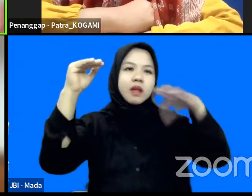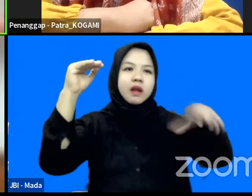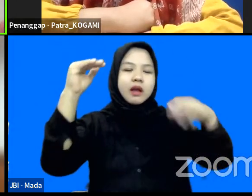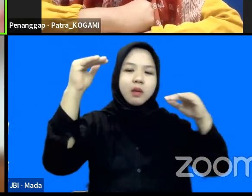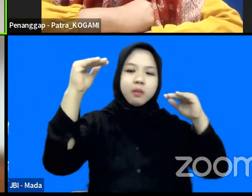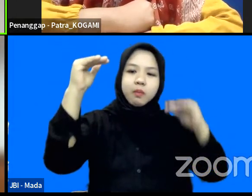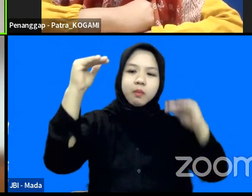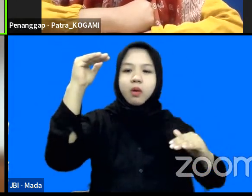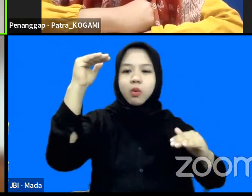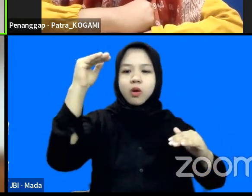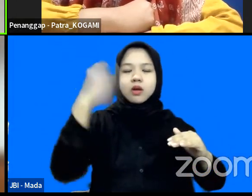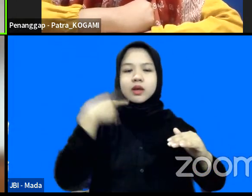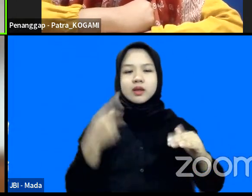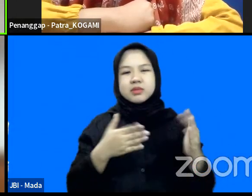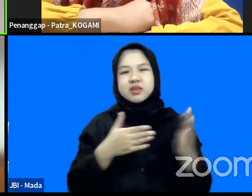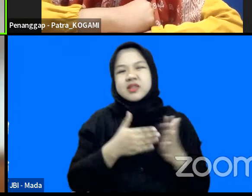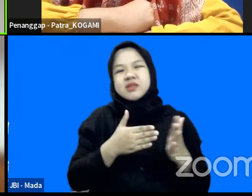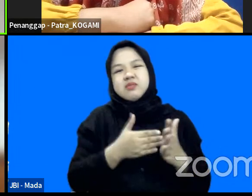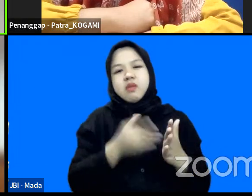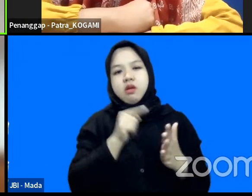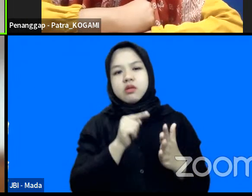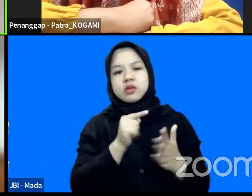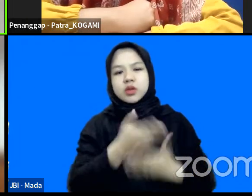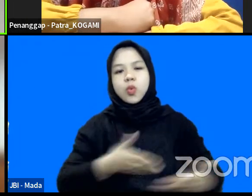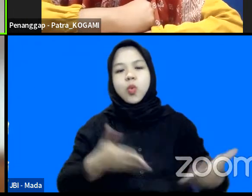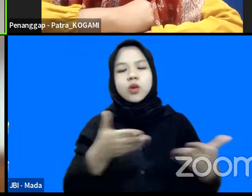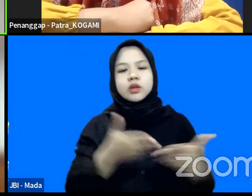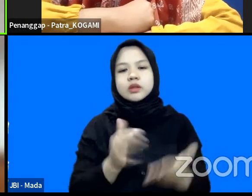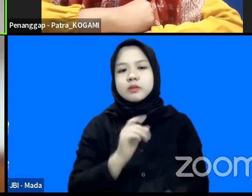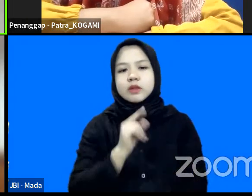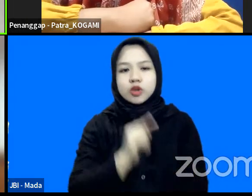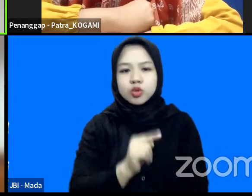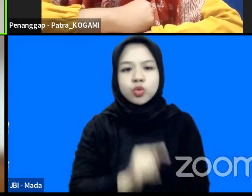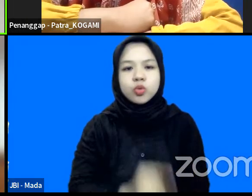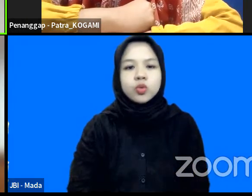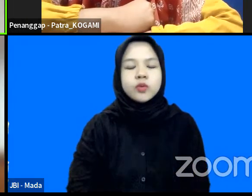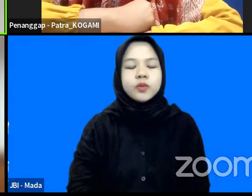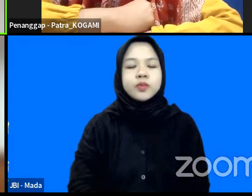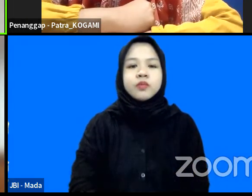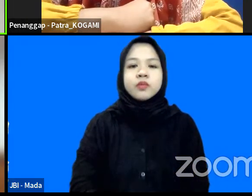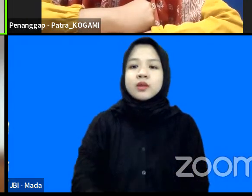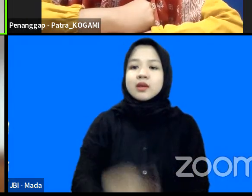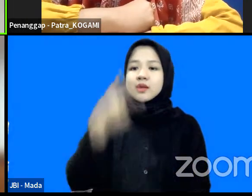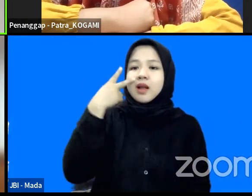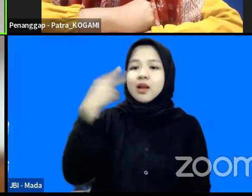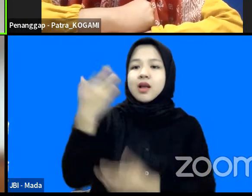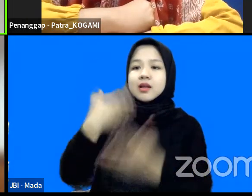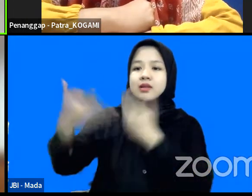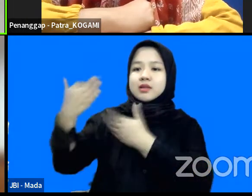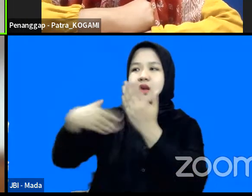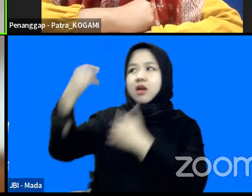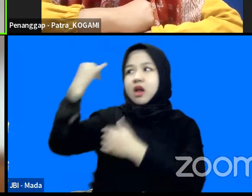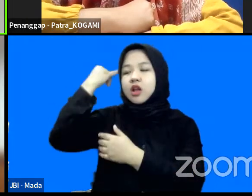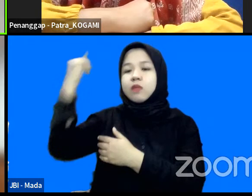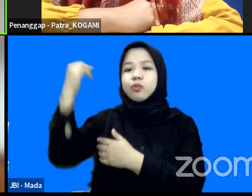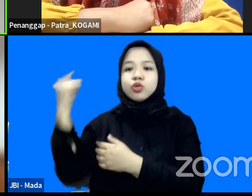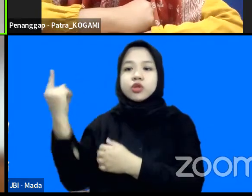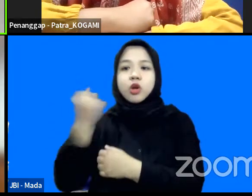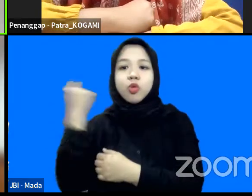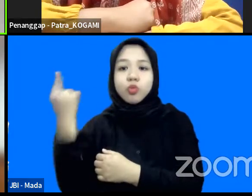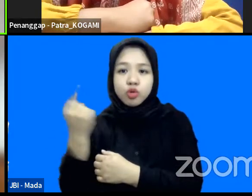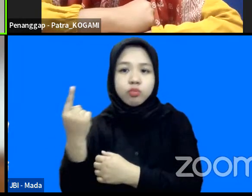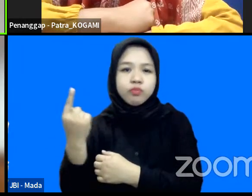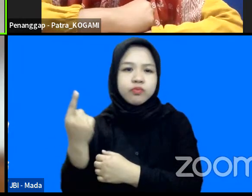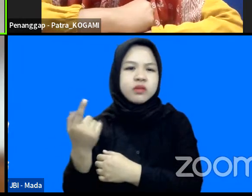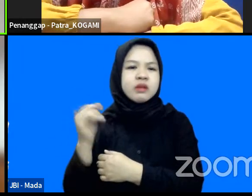kita terjebak dalam situasi itu gitu dan kalau kita lihat lagi sejarah sains kita secara umum memang